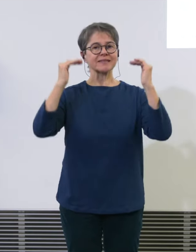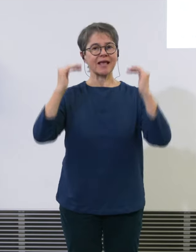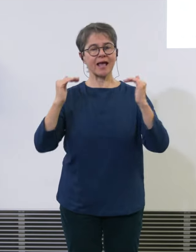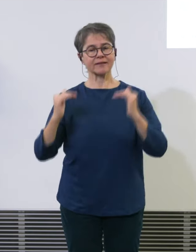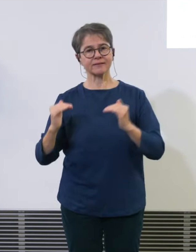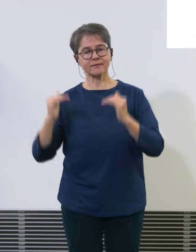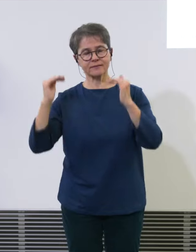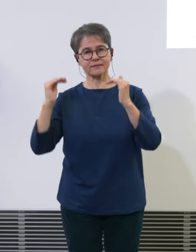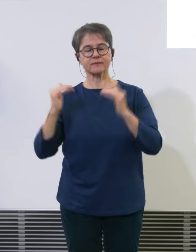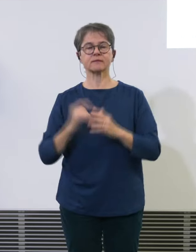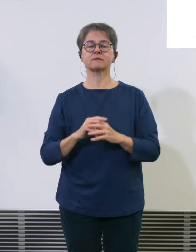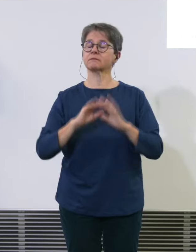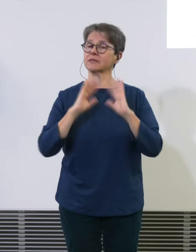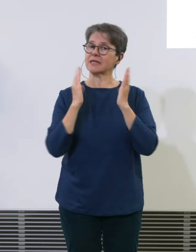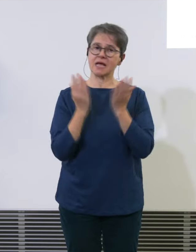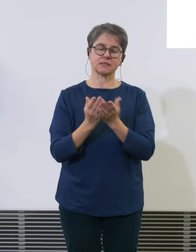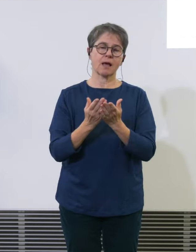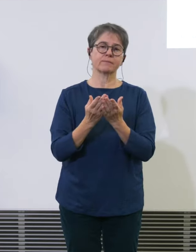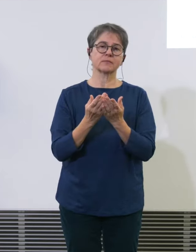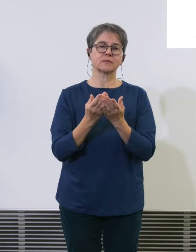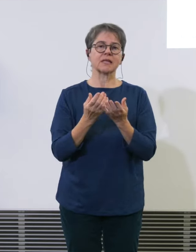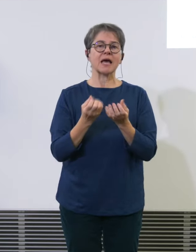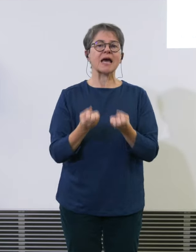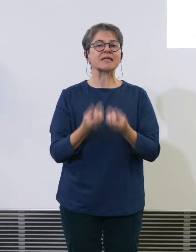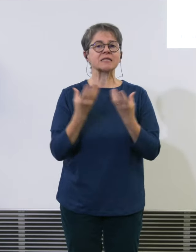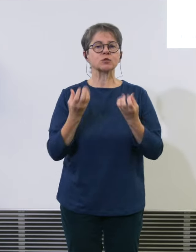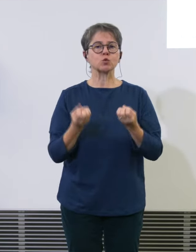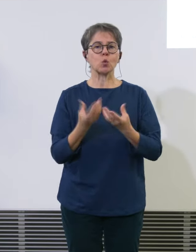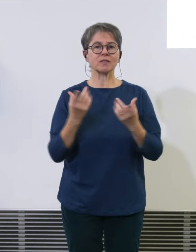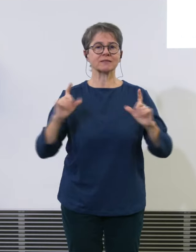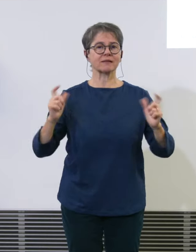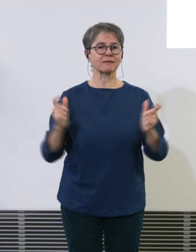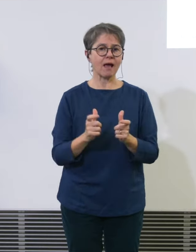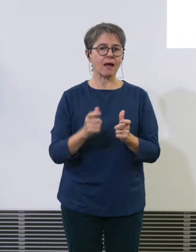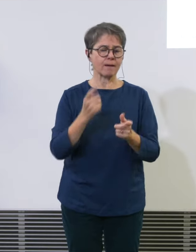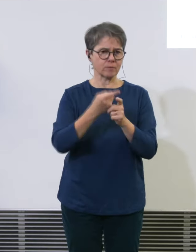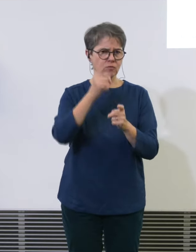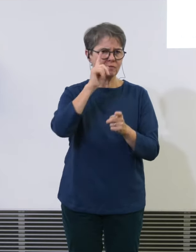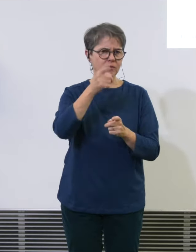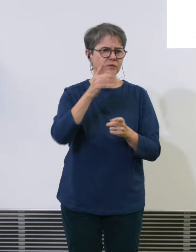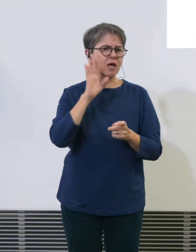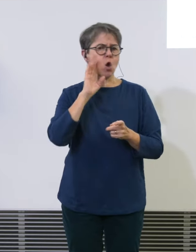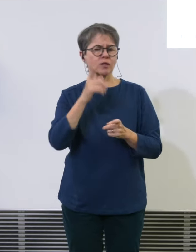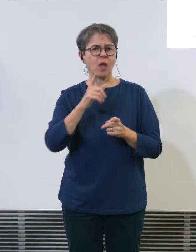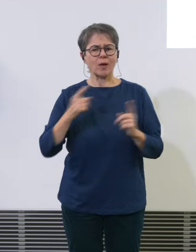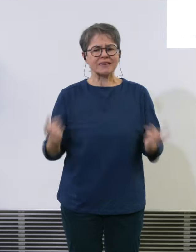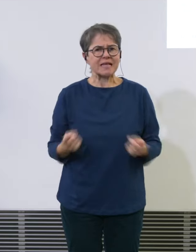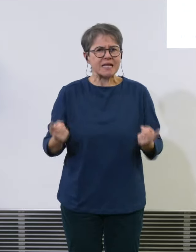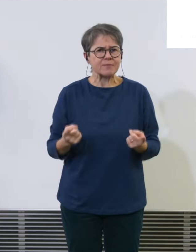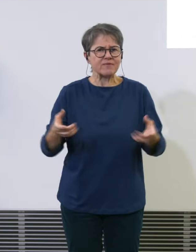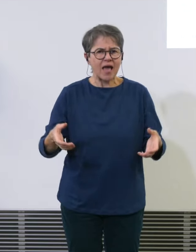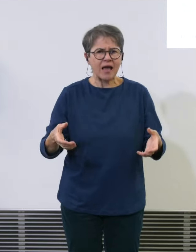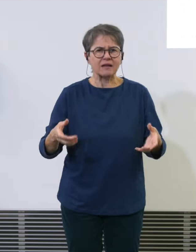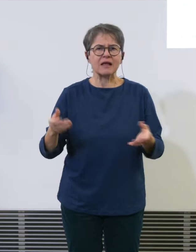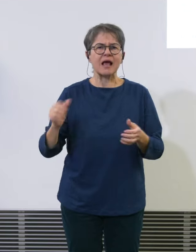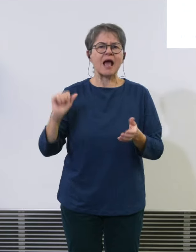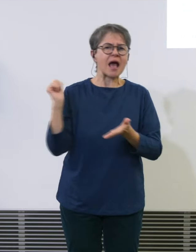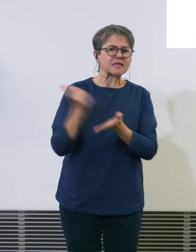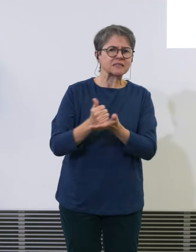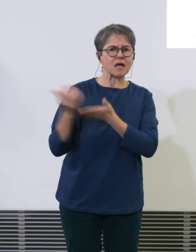Ressourcenengpässe Sie wissen sicher auch dass Ersatzteile Treibwerch knapp sind und wir haben auch das ist vorher angesprochen worden